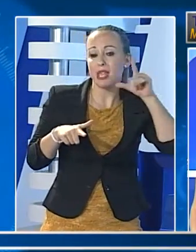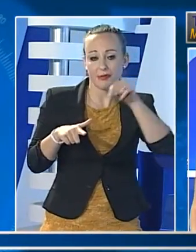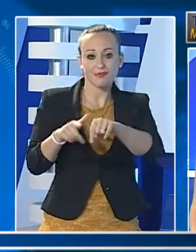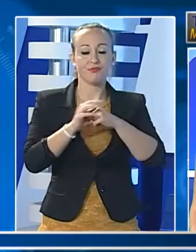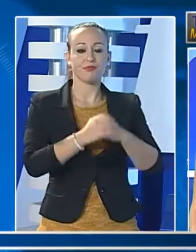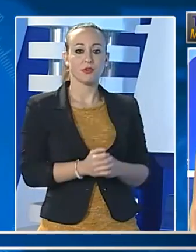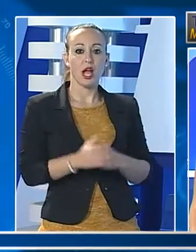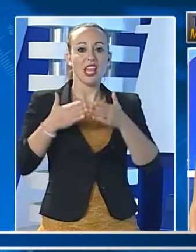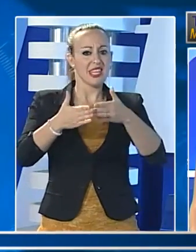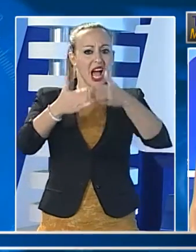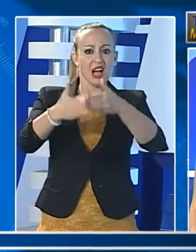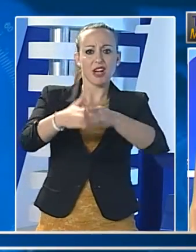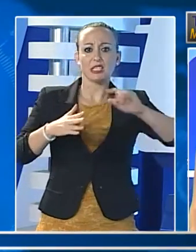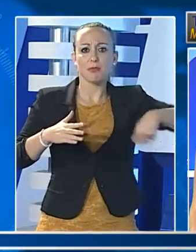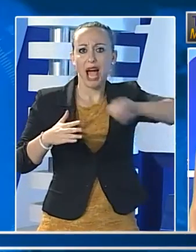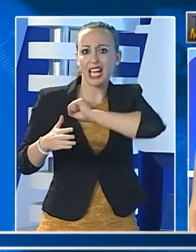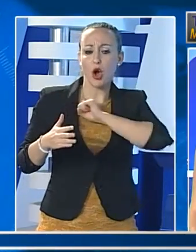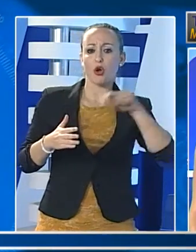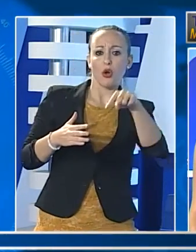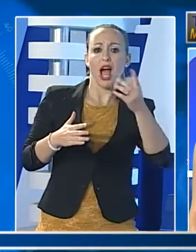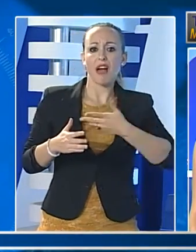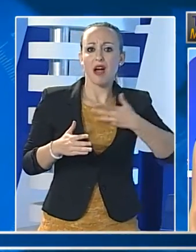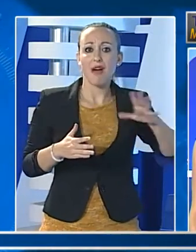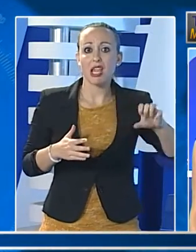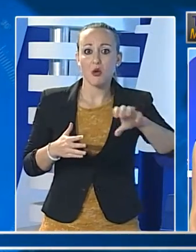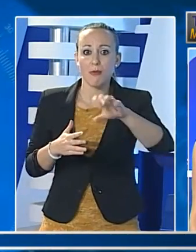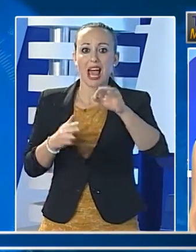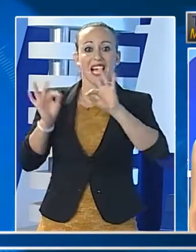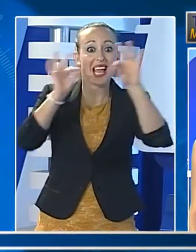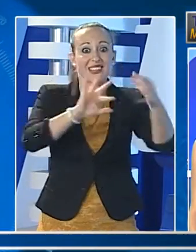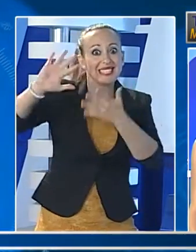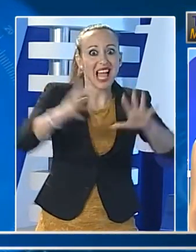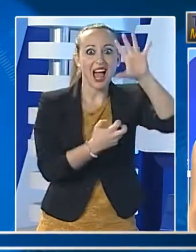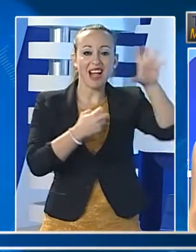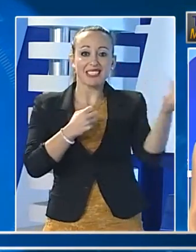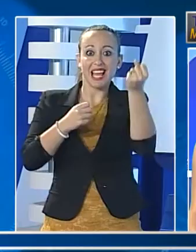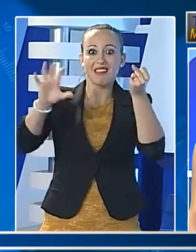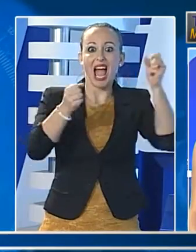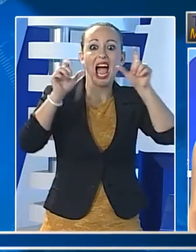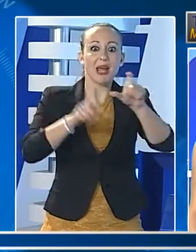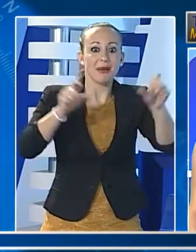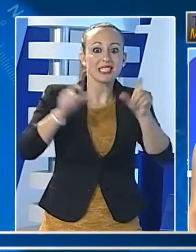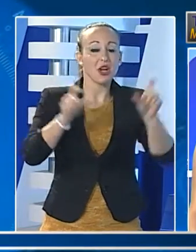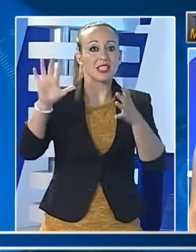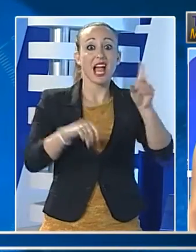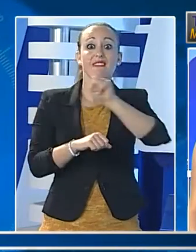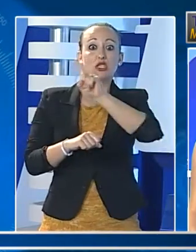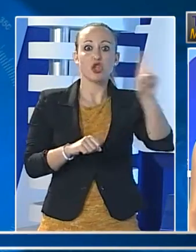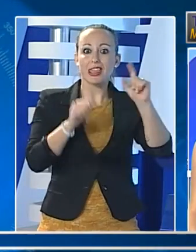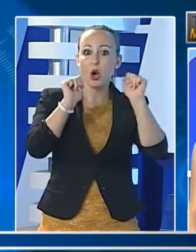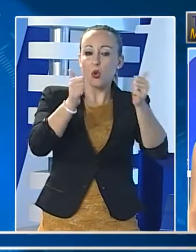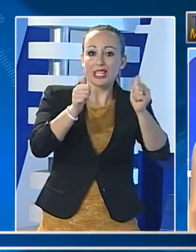Può iniziare l'iter all'ars del DDL di iniziativa popolare contro la povertà.